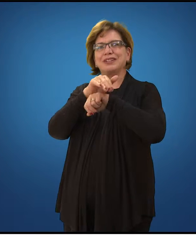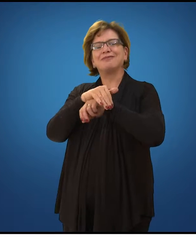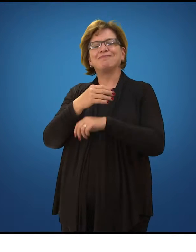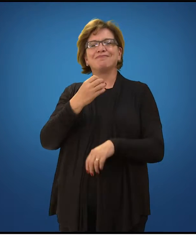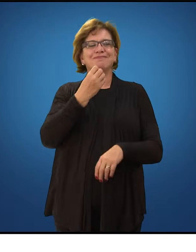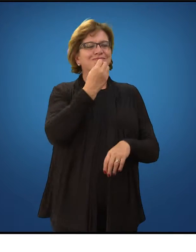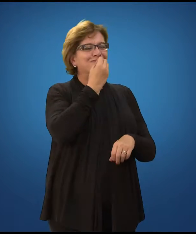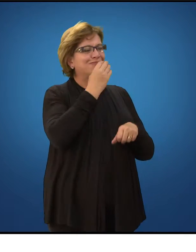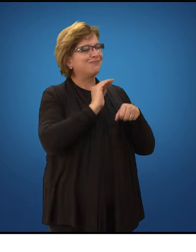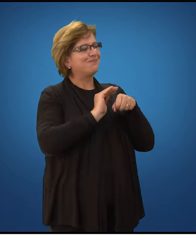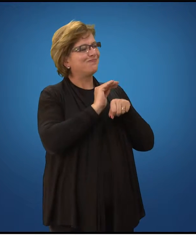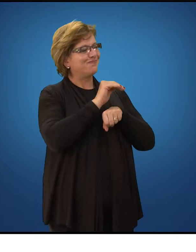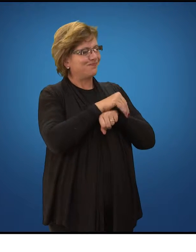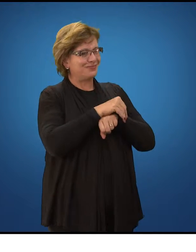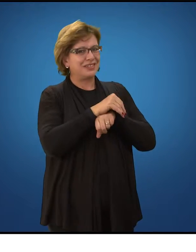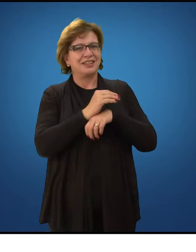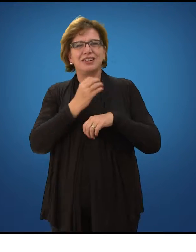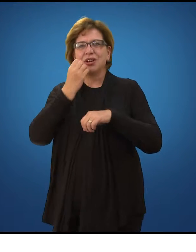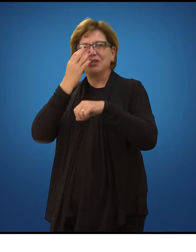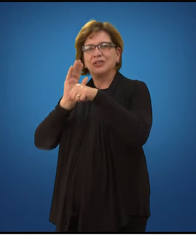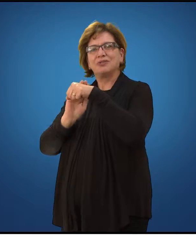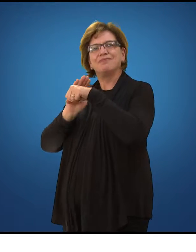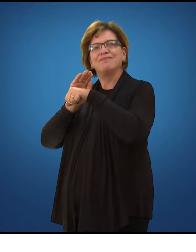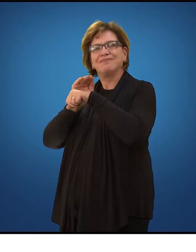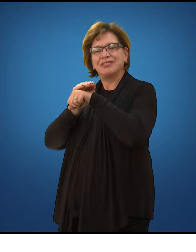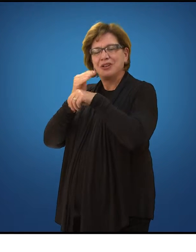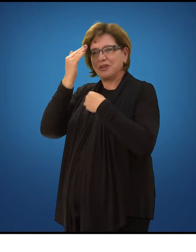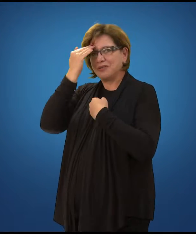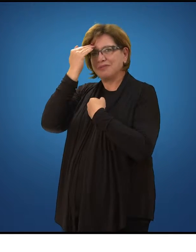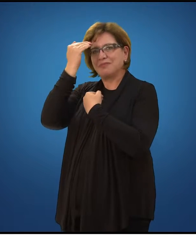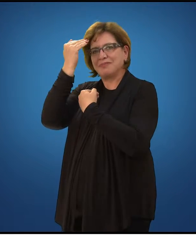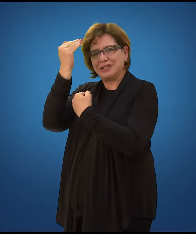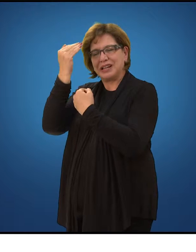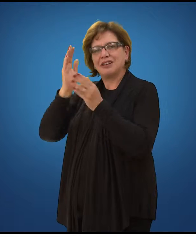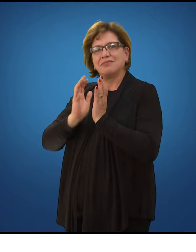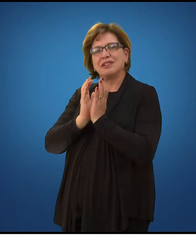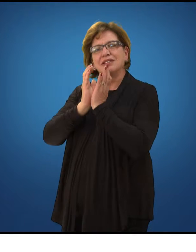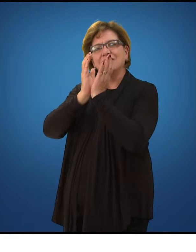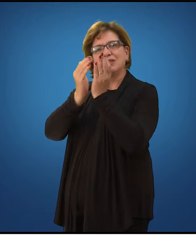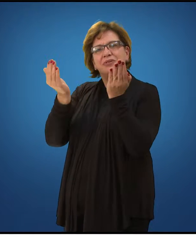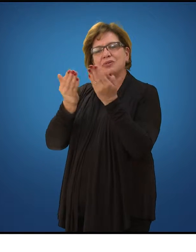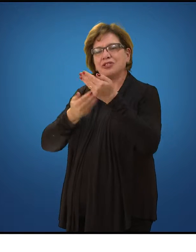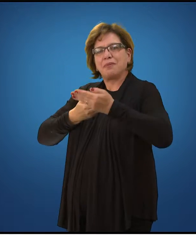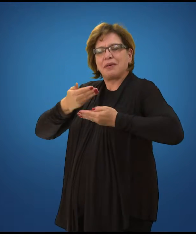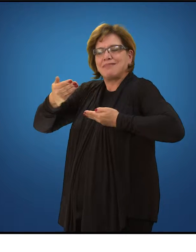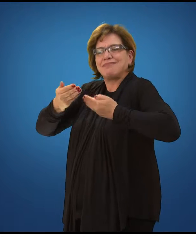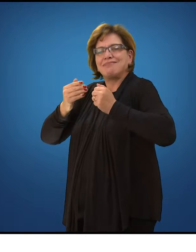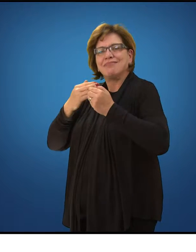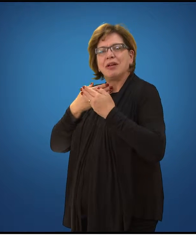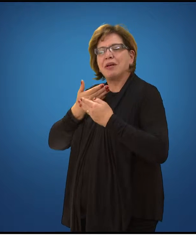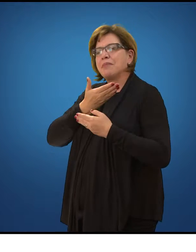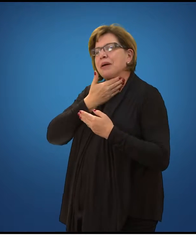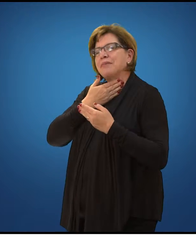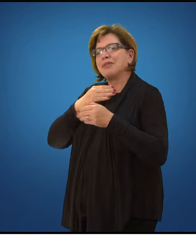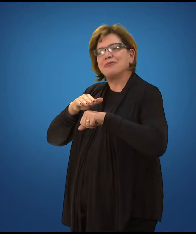obrigado pela sua participação, por ter aceito o convite de vir fazer um bate-papo aqui conosco e